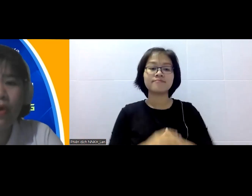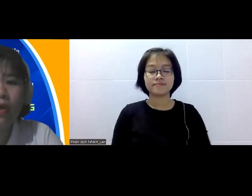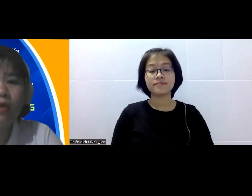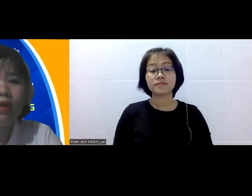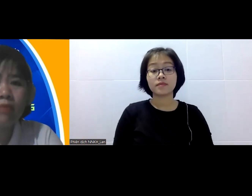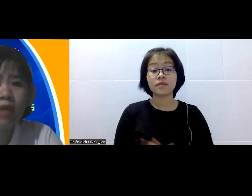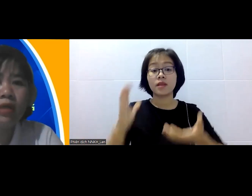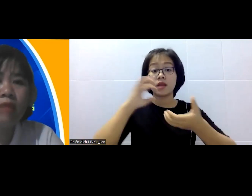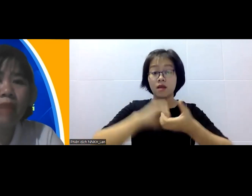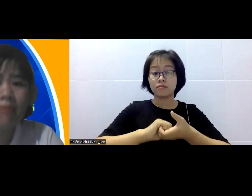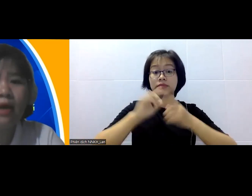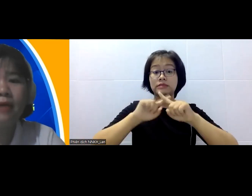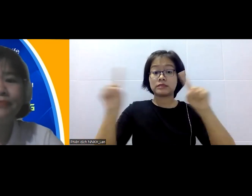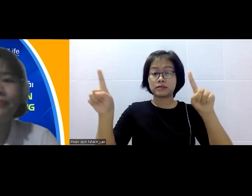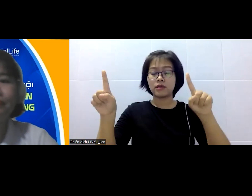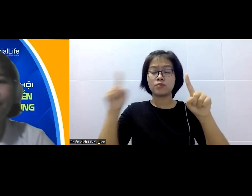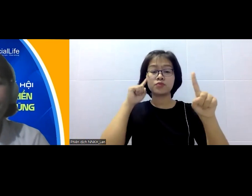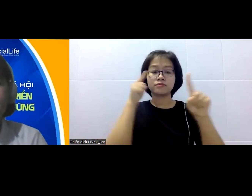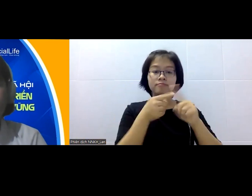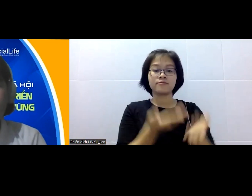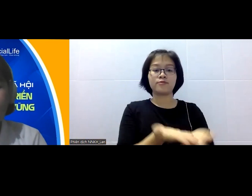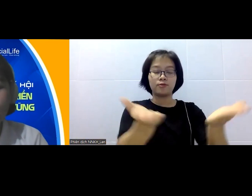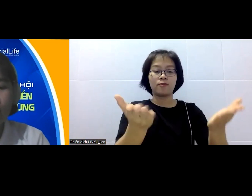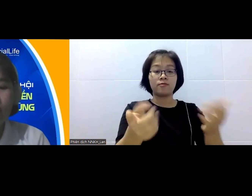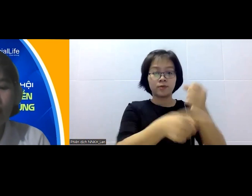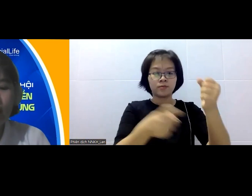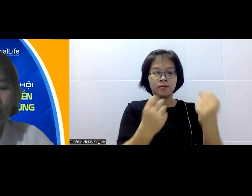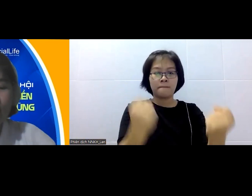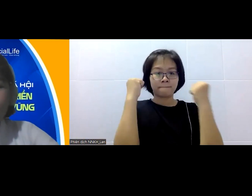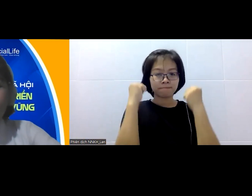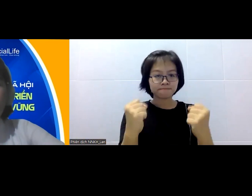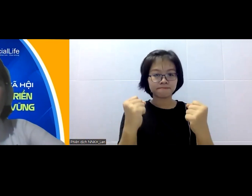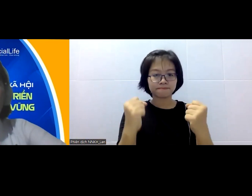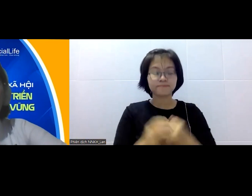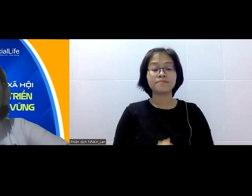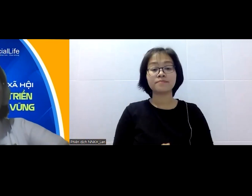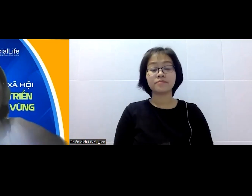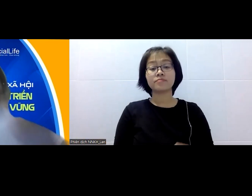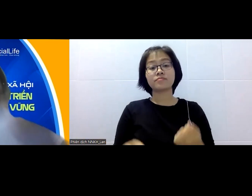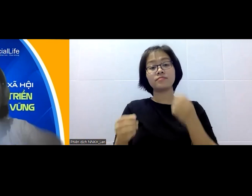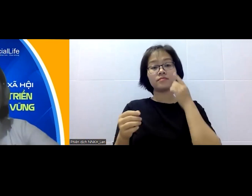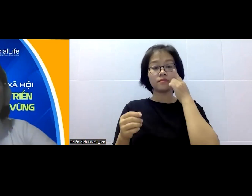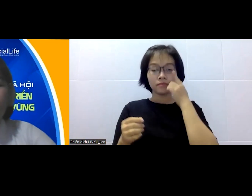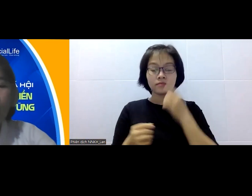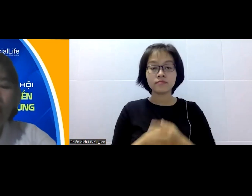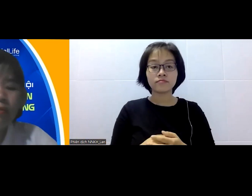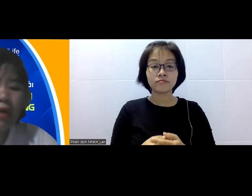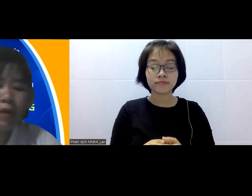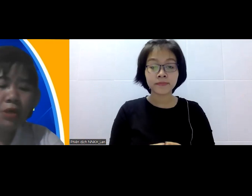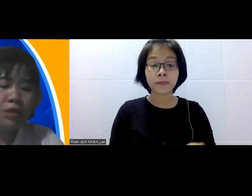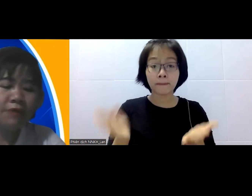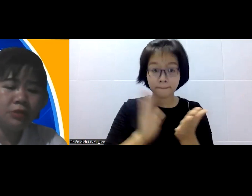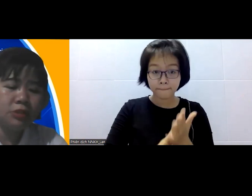giúp cho cái người nông dân trở nên lạnh lẽ hơn một cái công việc mà Apatina cũng đang